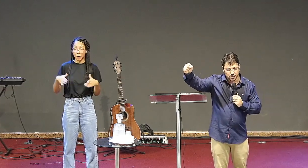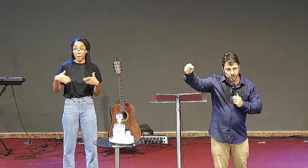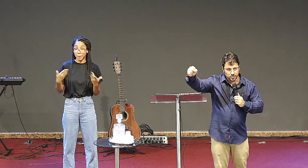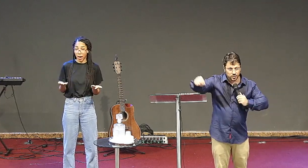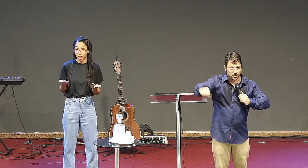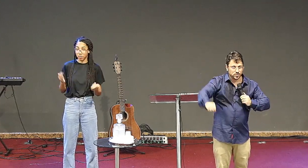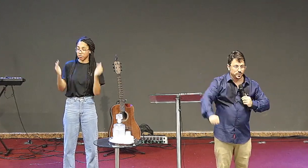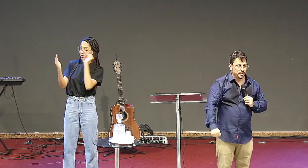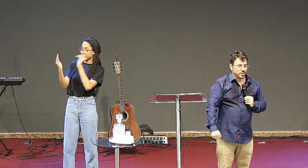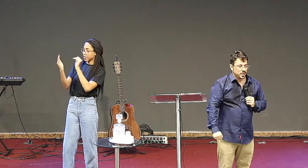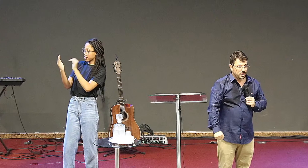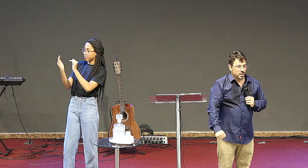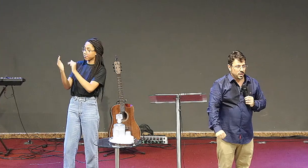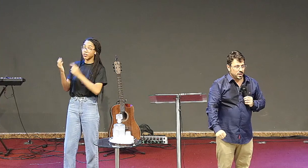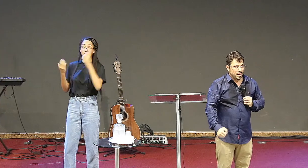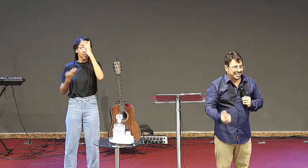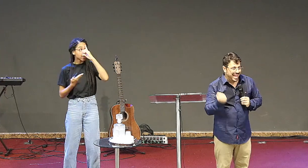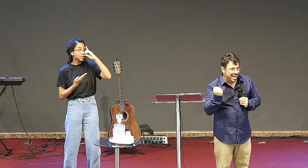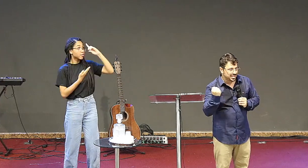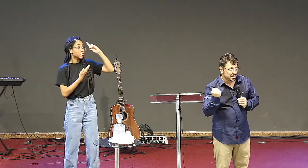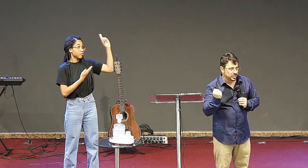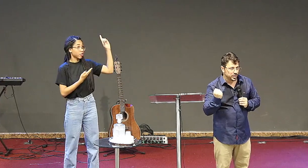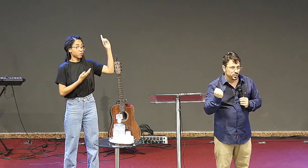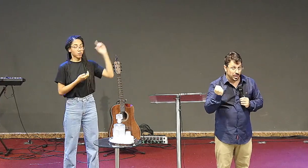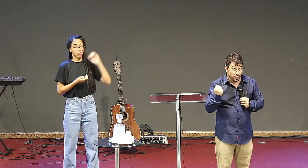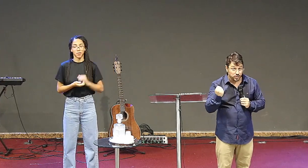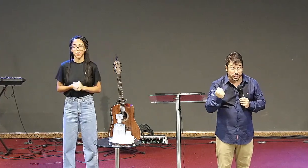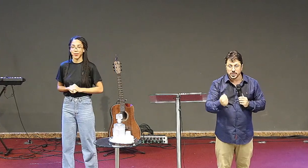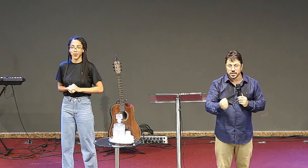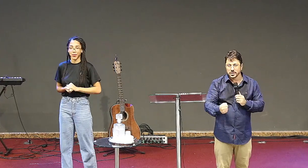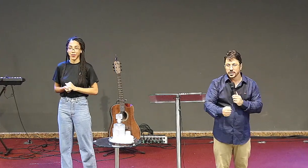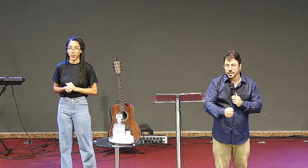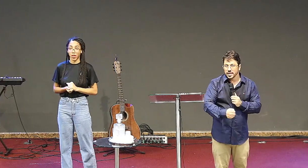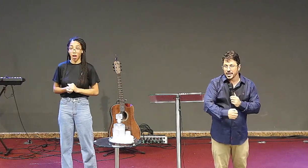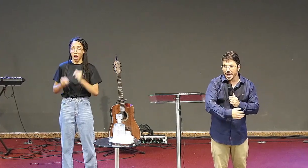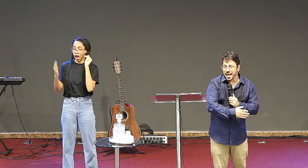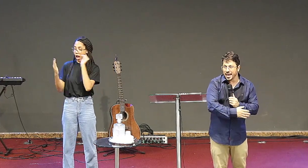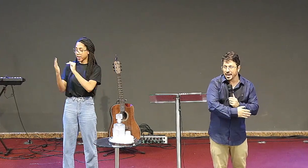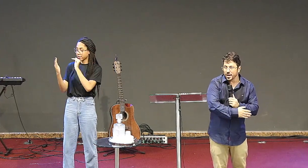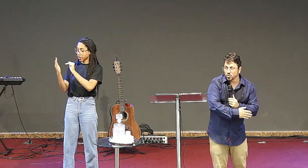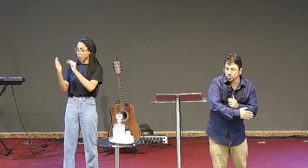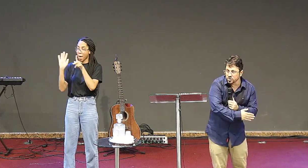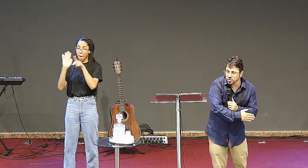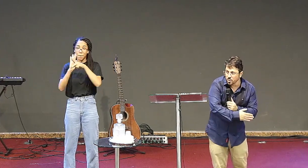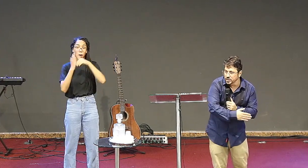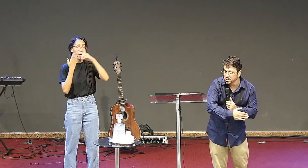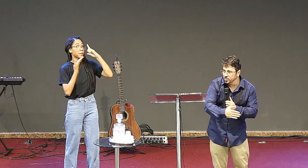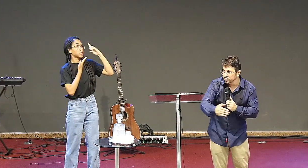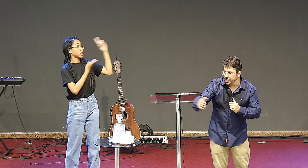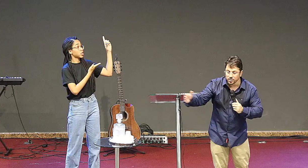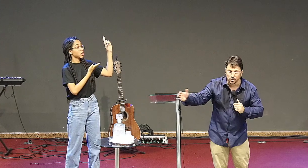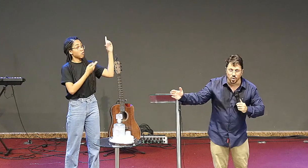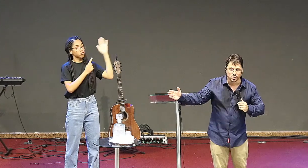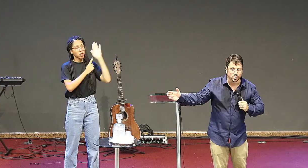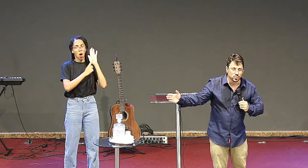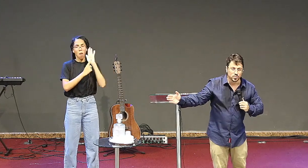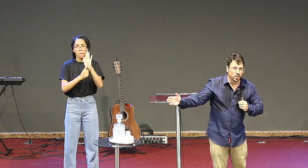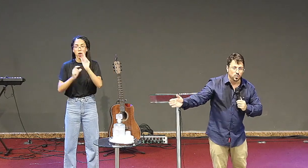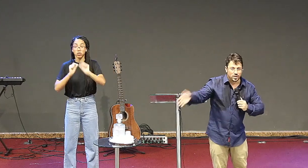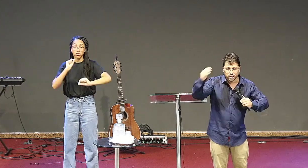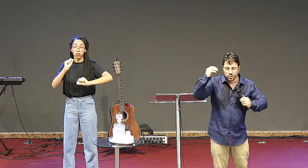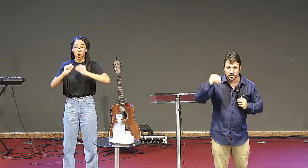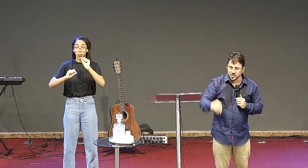de Deus. A destra de Deus, a mão direita, carrega um simbolismo em todo